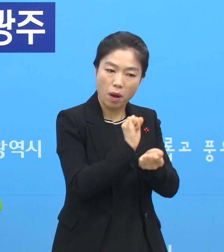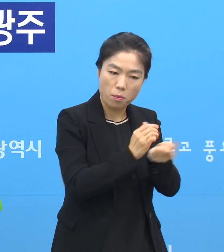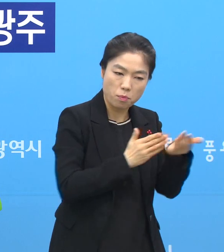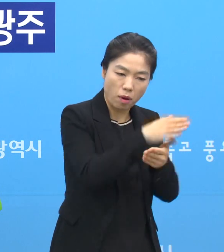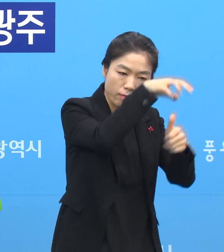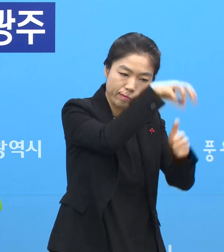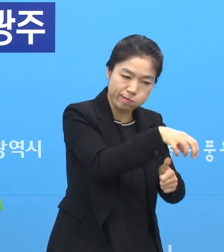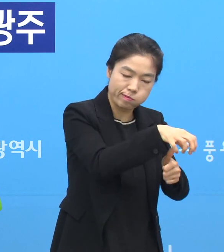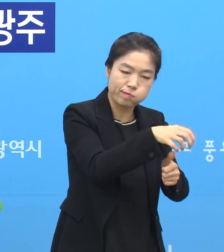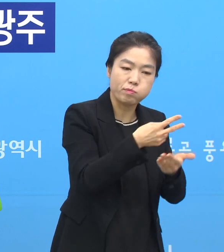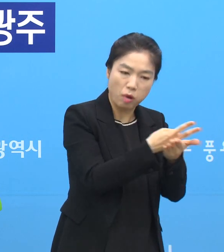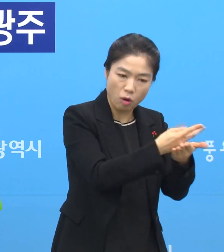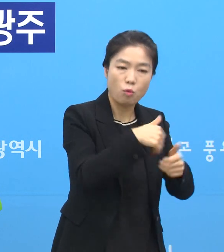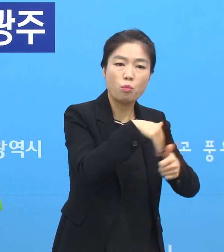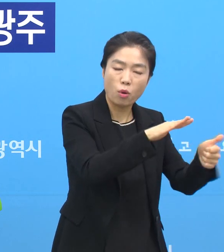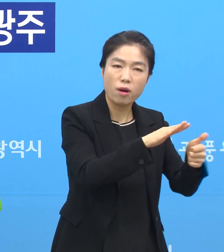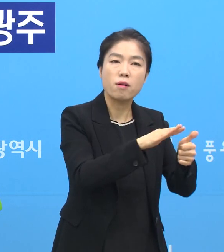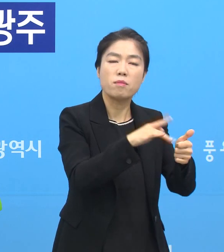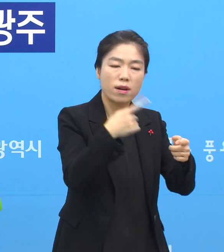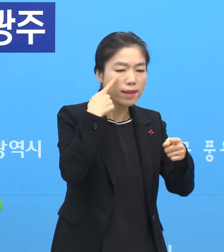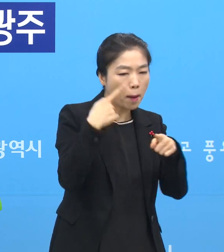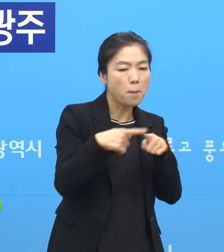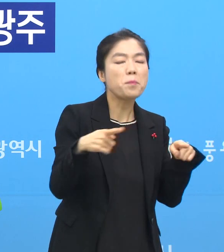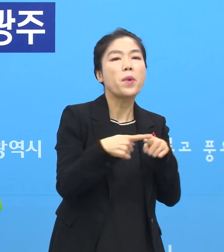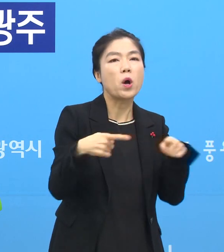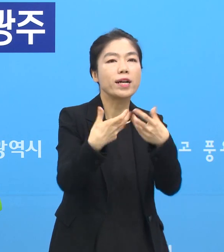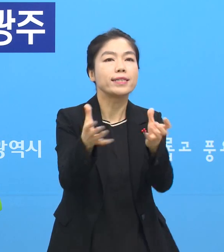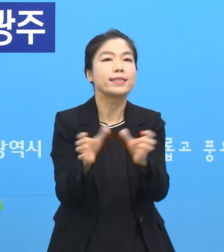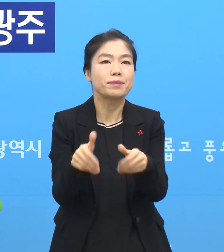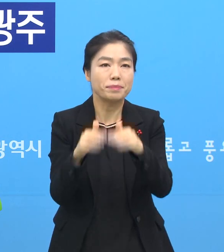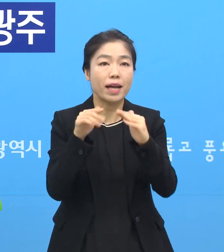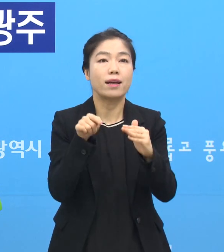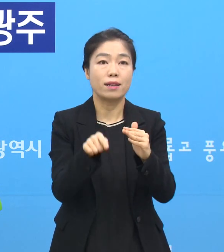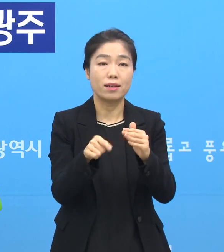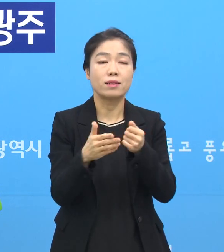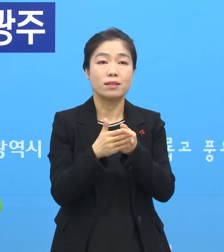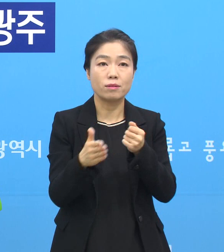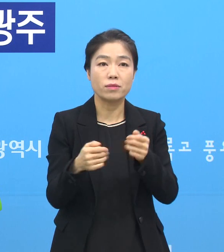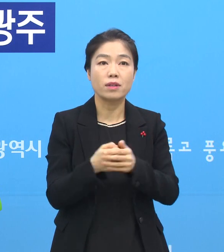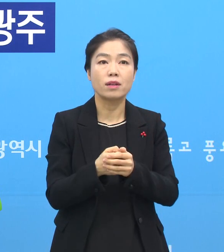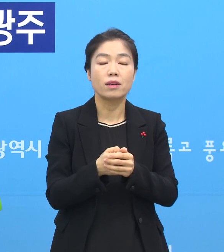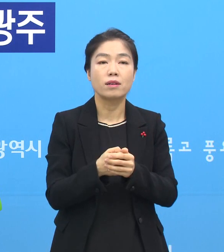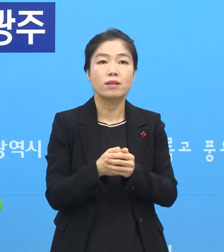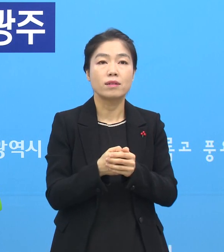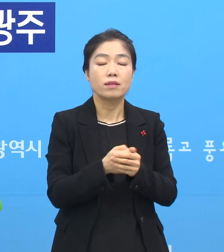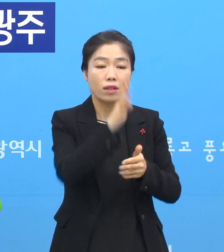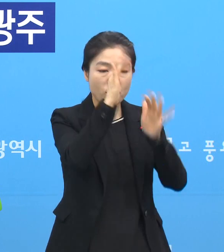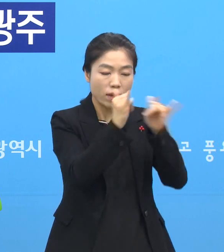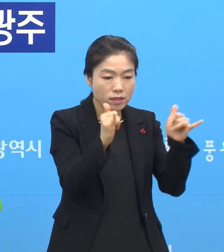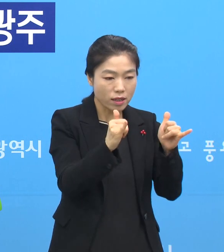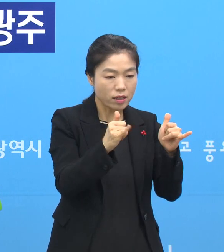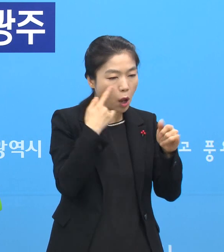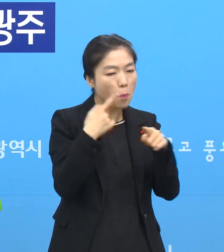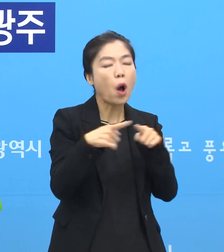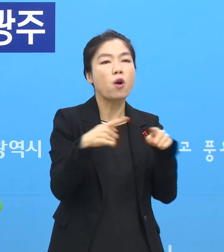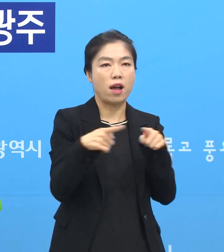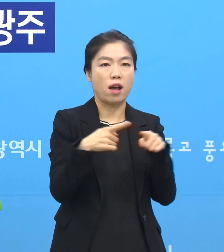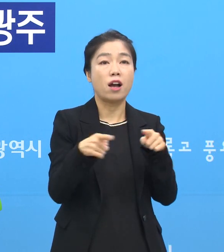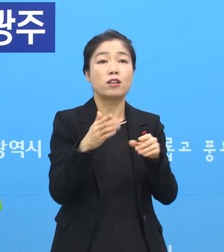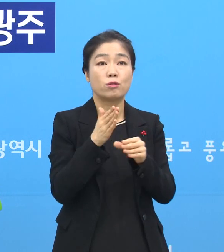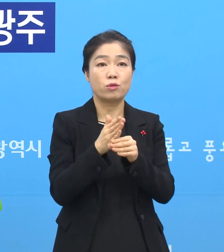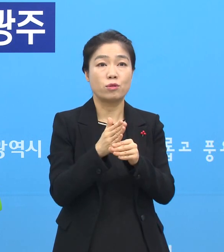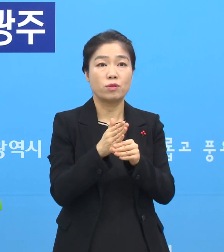격리병상으로 보내야 될지 이런 것들을 판단하는 팀이 구성이 돼서 이제 이런 환자에 대한 판단을 하고 있고요.